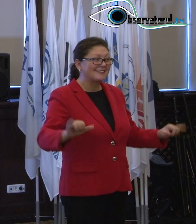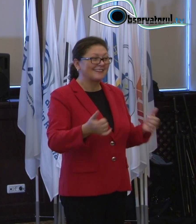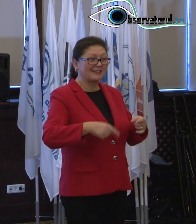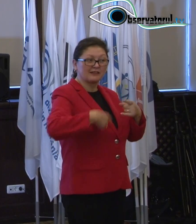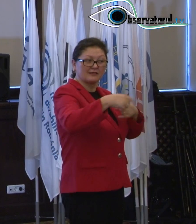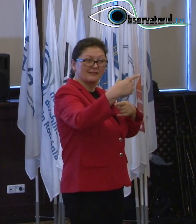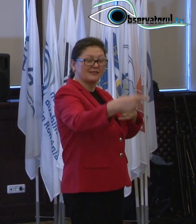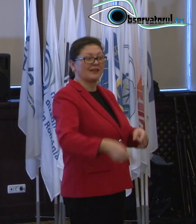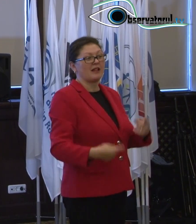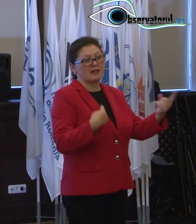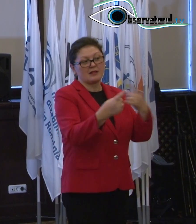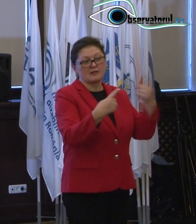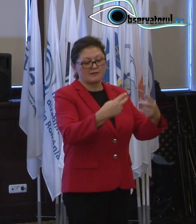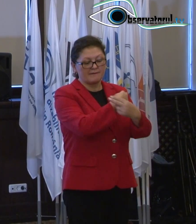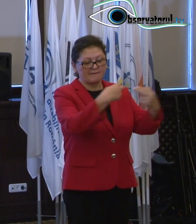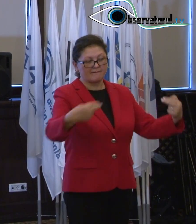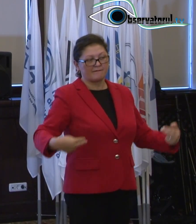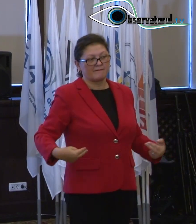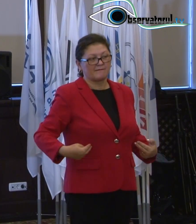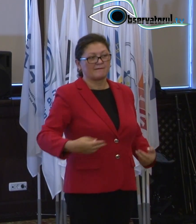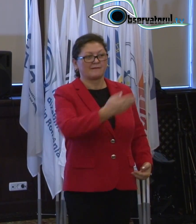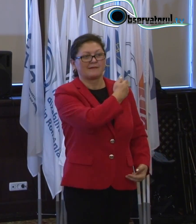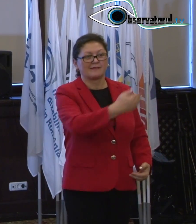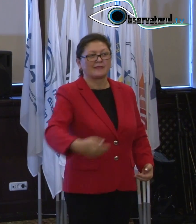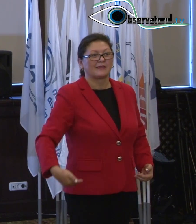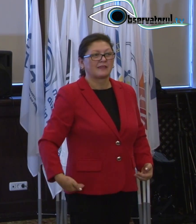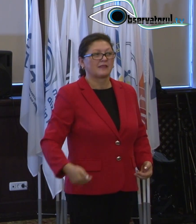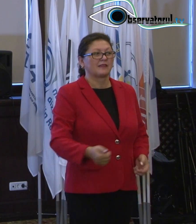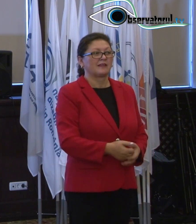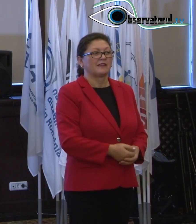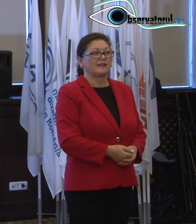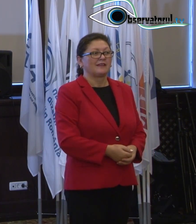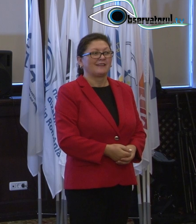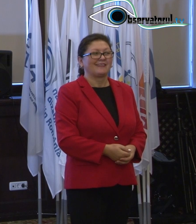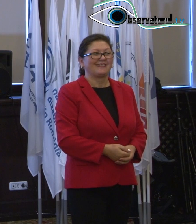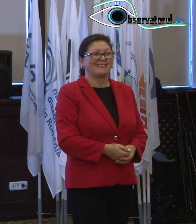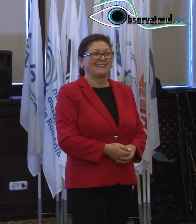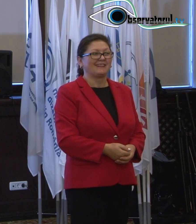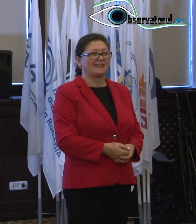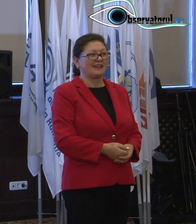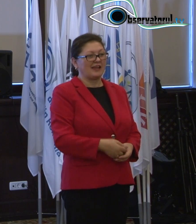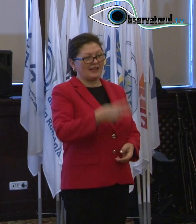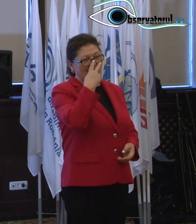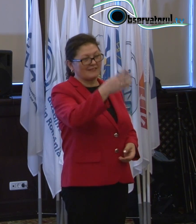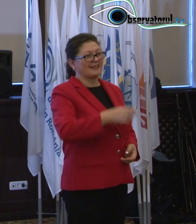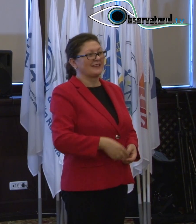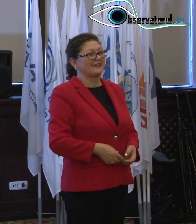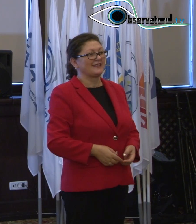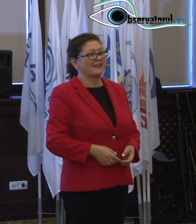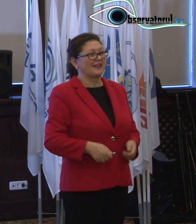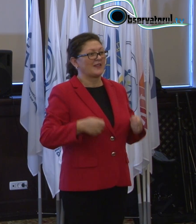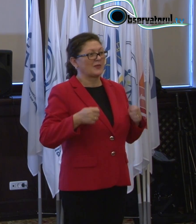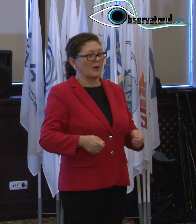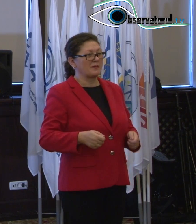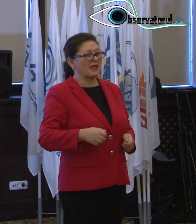discuților cu Primăria Generală și profit că o văd pe toamna în seală, Cosmina Simeanu, parcă, dacă